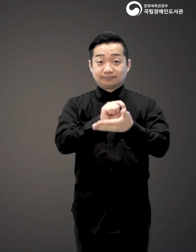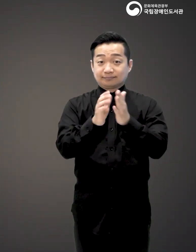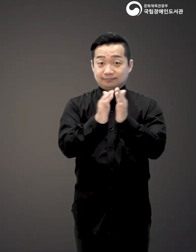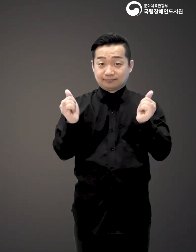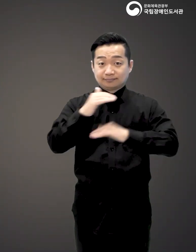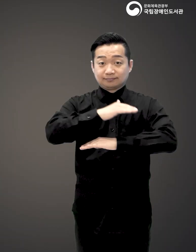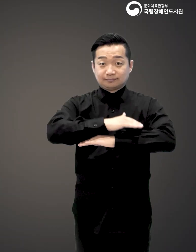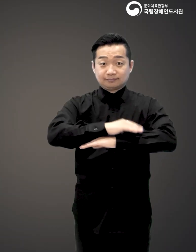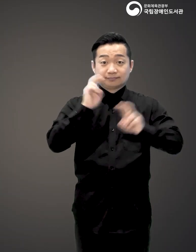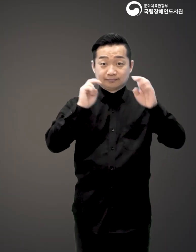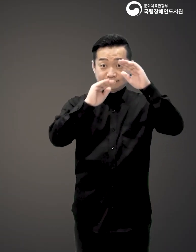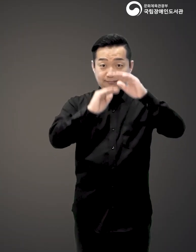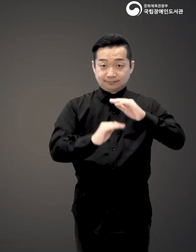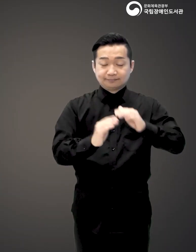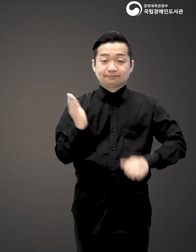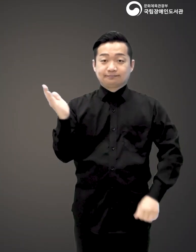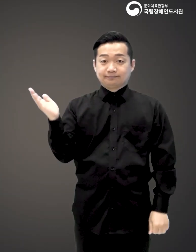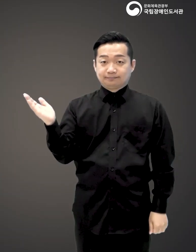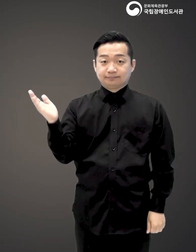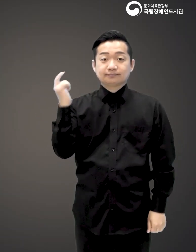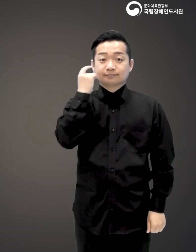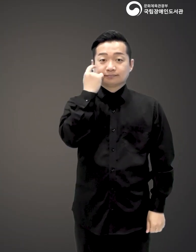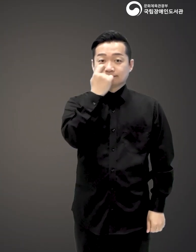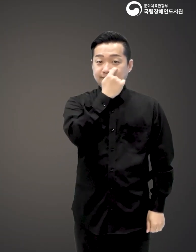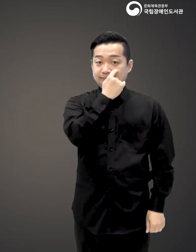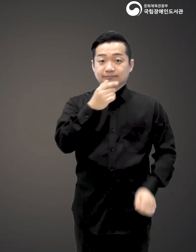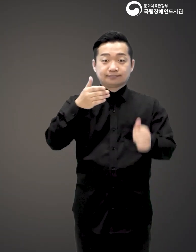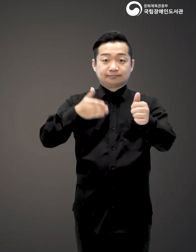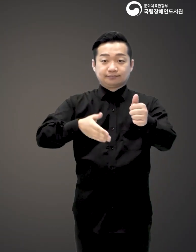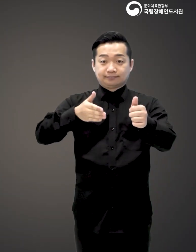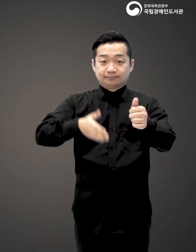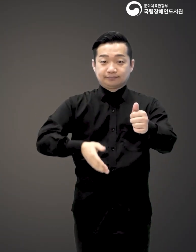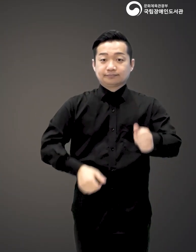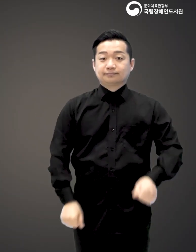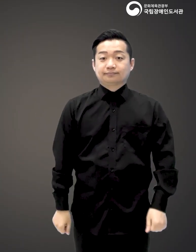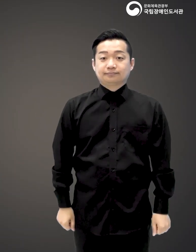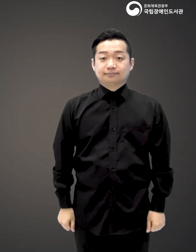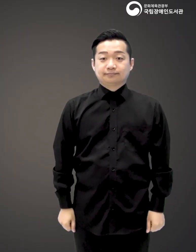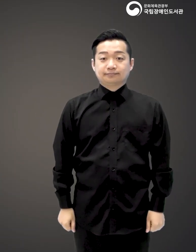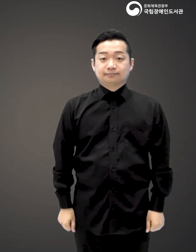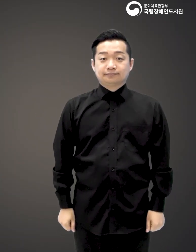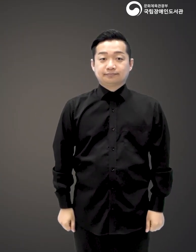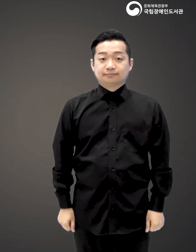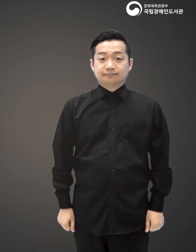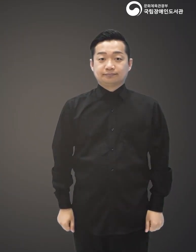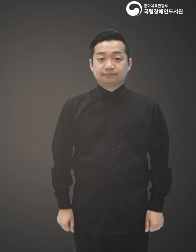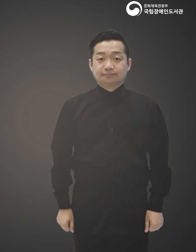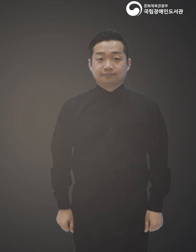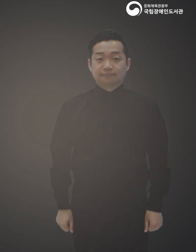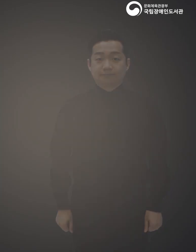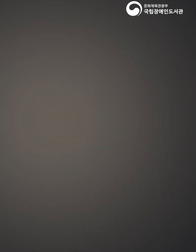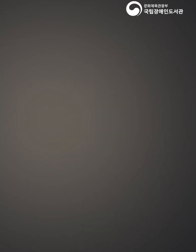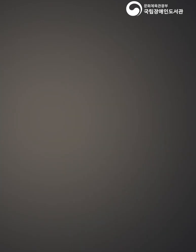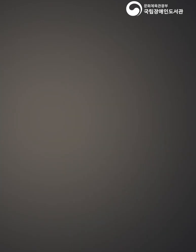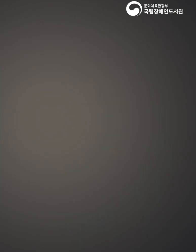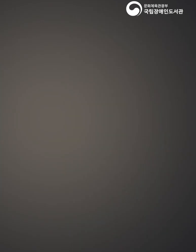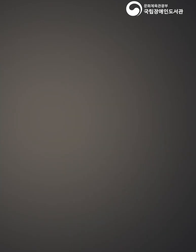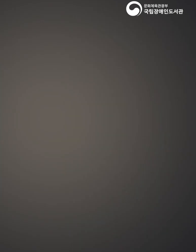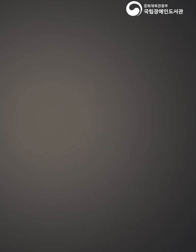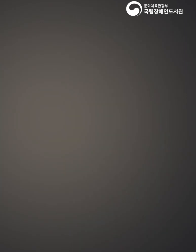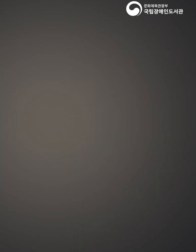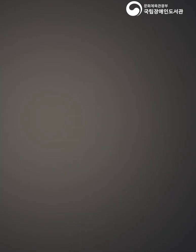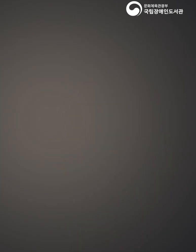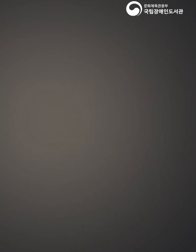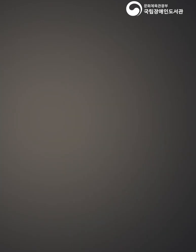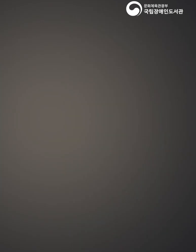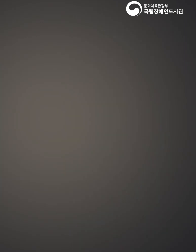도서명 우리는 부탄에 삽니다. 저자 고은경, 이현지, 김휘래 출판사